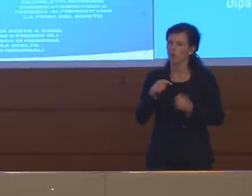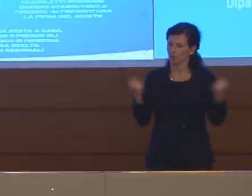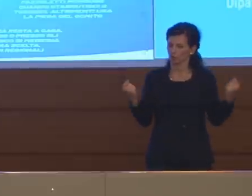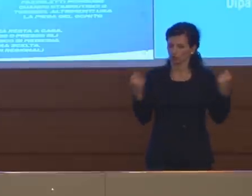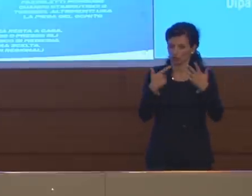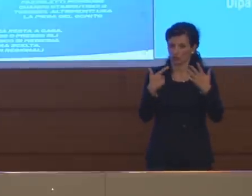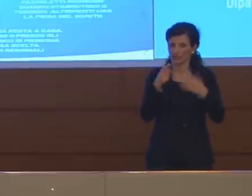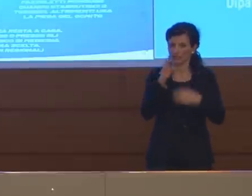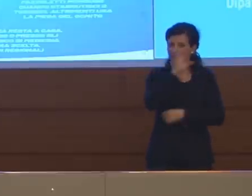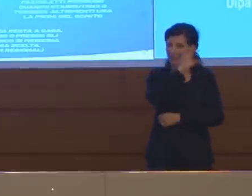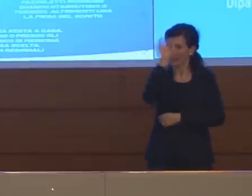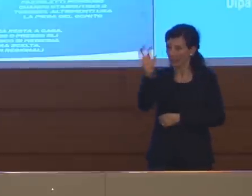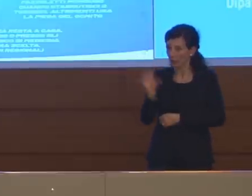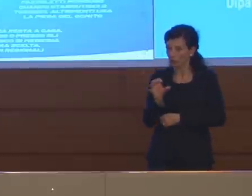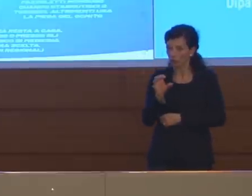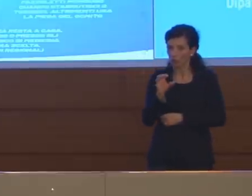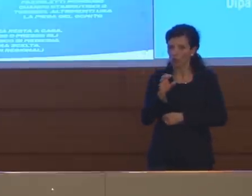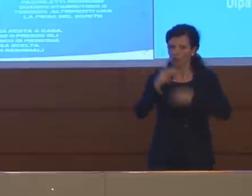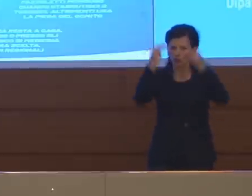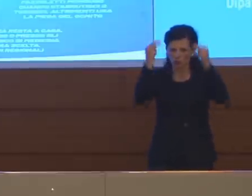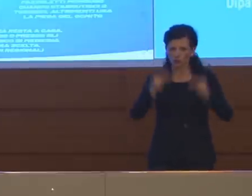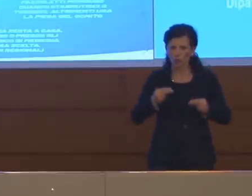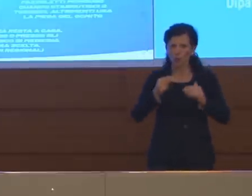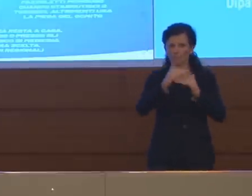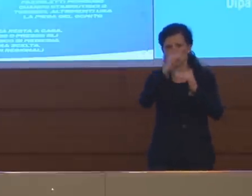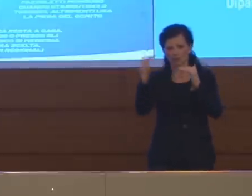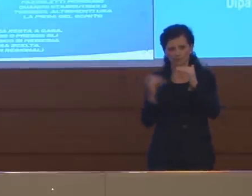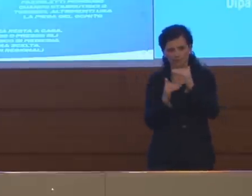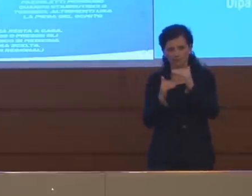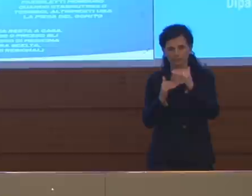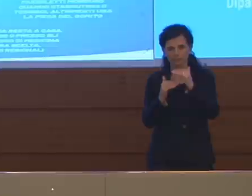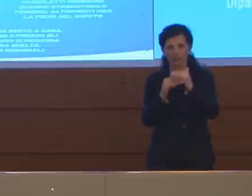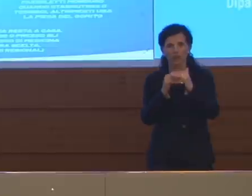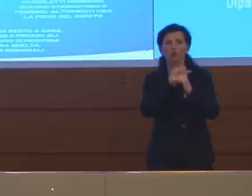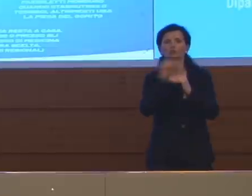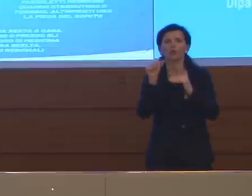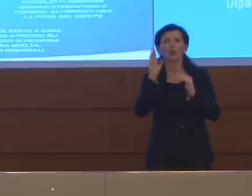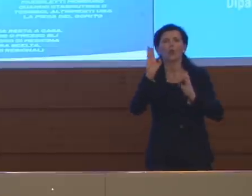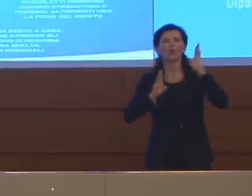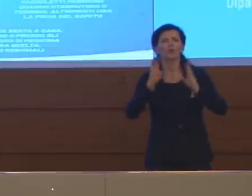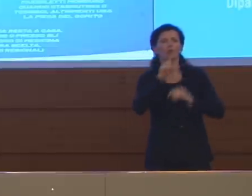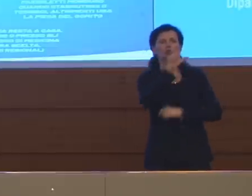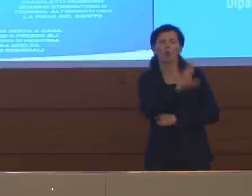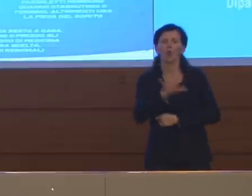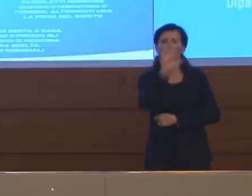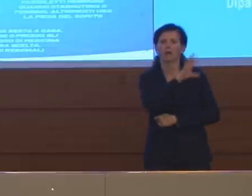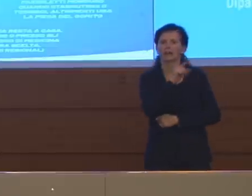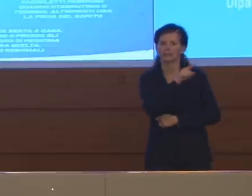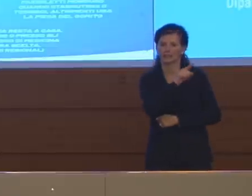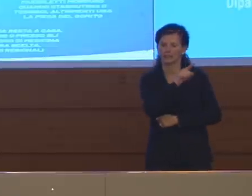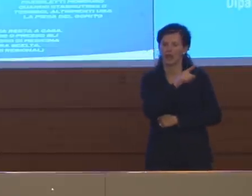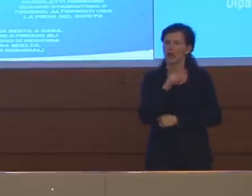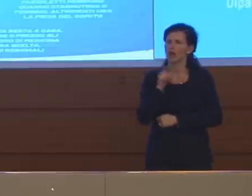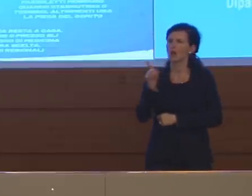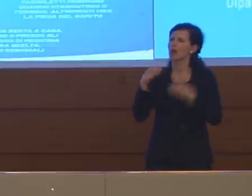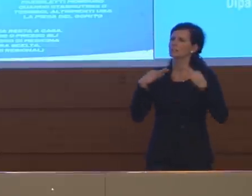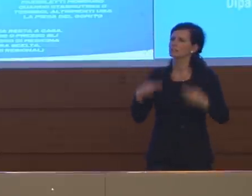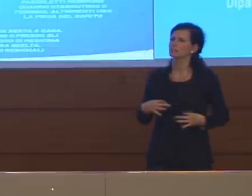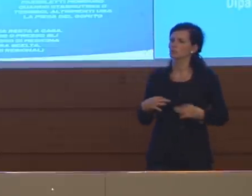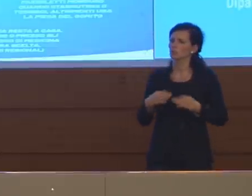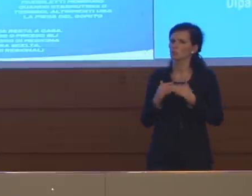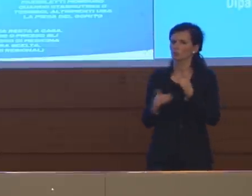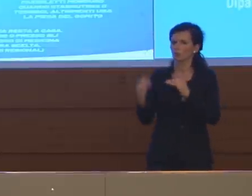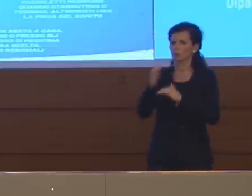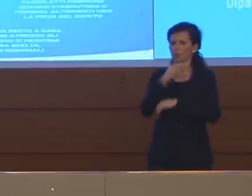regioni è inferiore a quelli della sola Lombardia. In questo contesto e con tutte le raccomandazioni che l'Istituto fa su questo